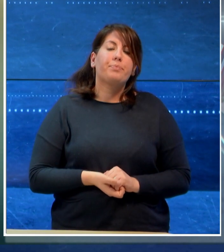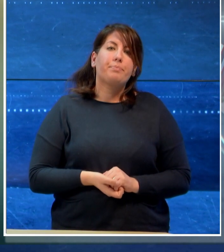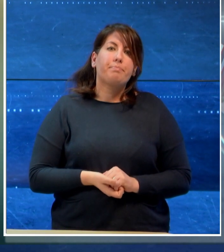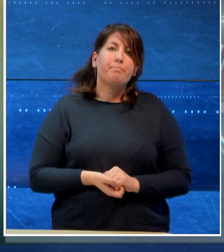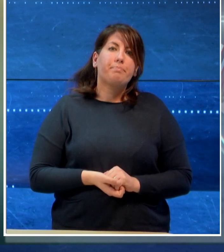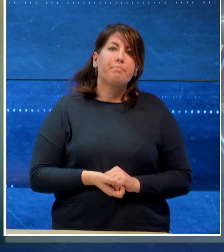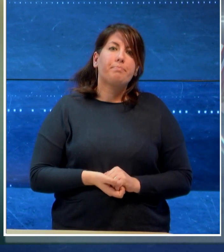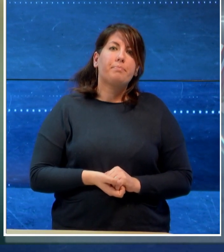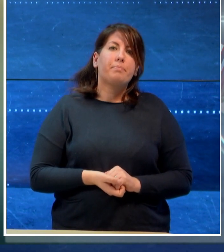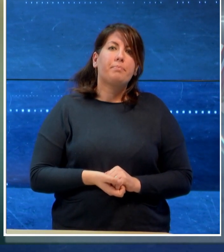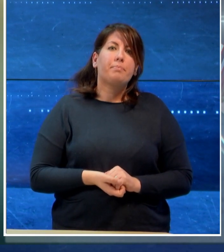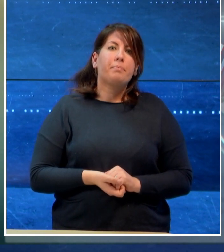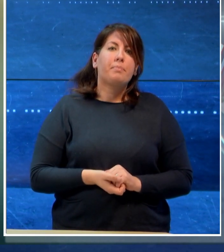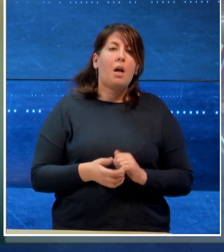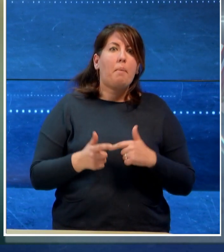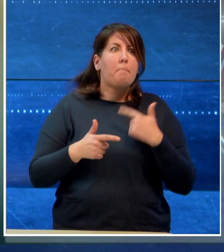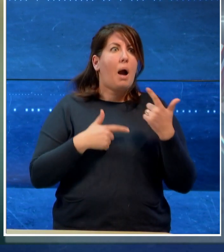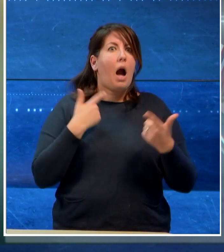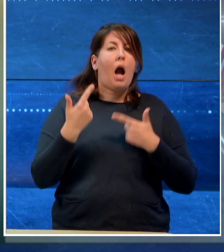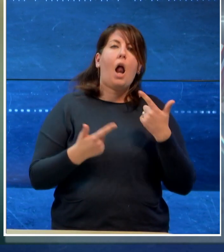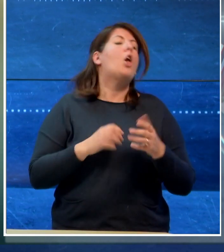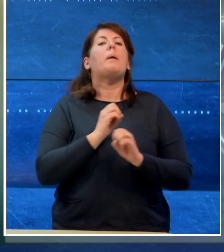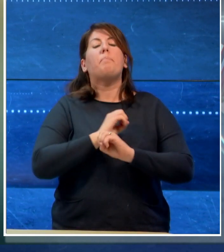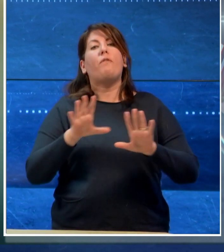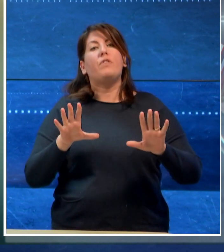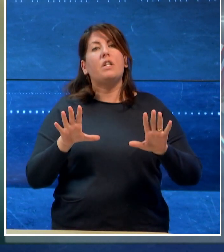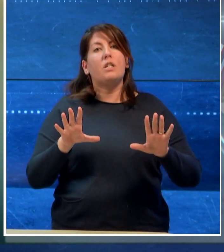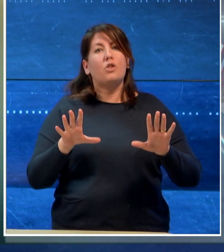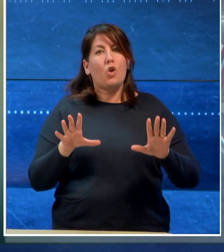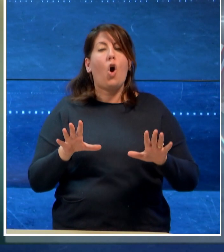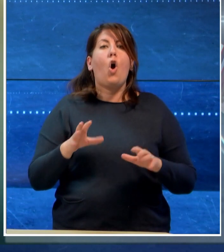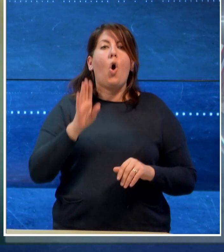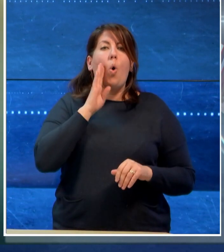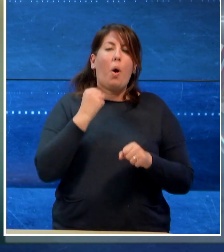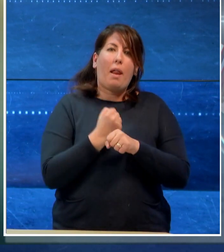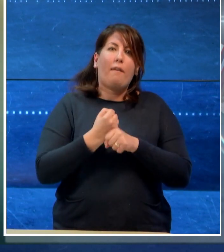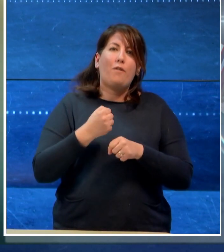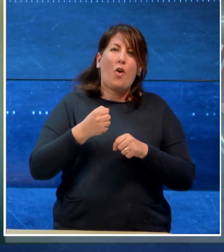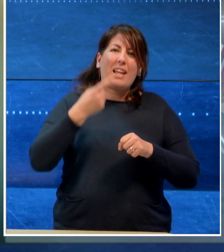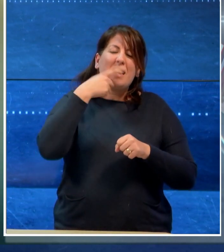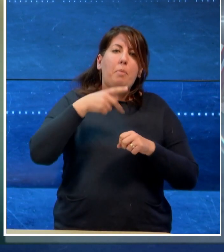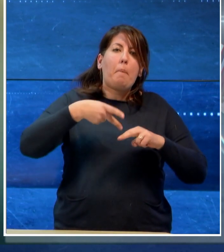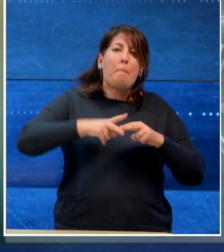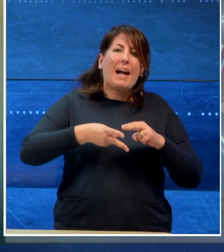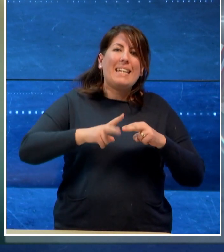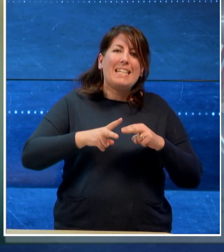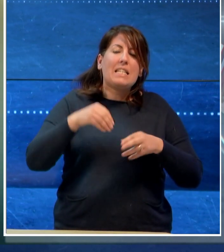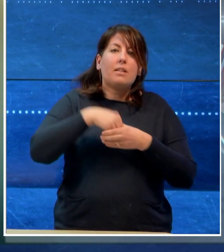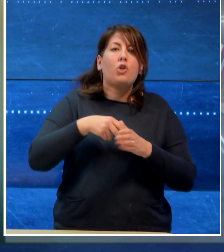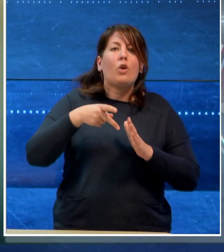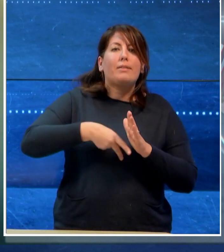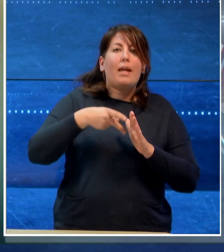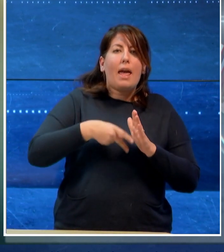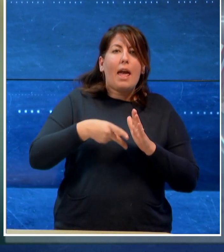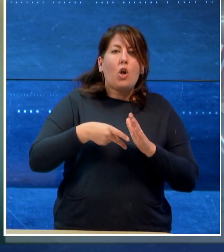Un malore improvviso ha colpito un macchinista originario di Foggia al lavoro sul treno regionale